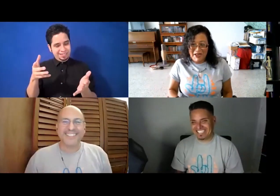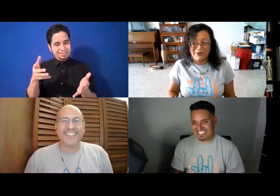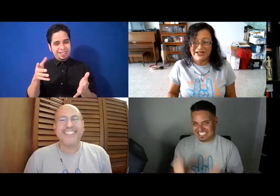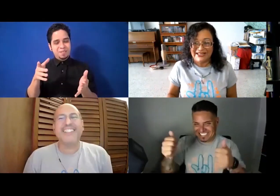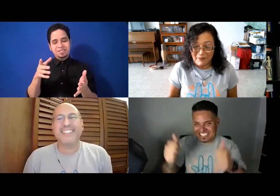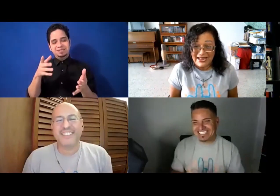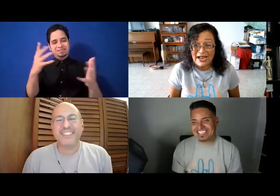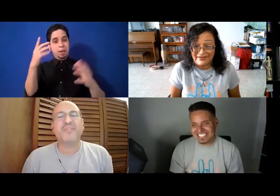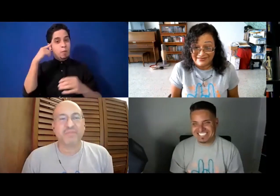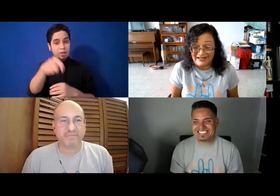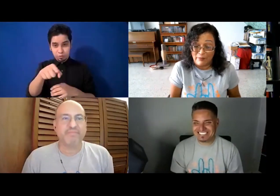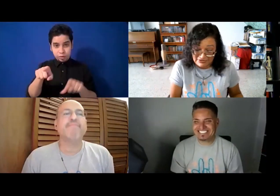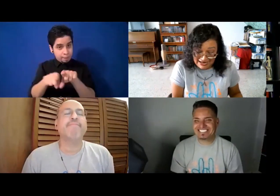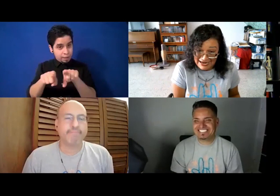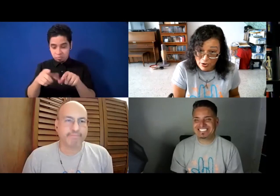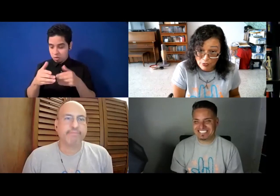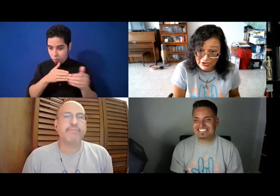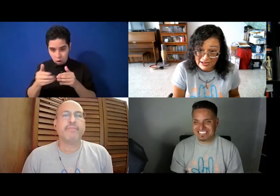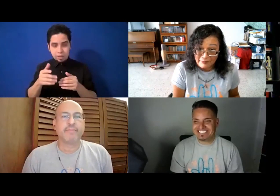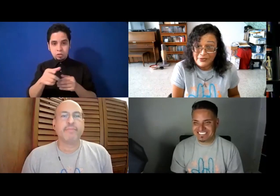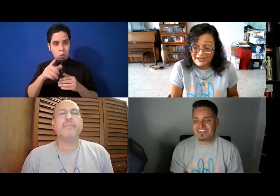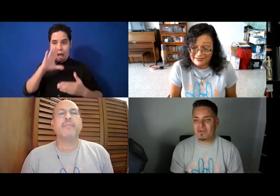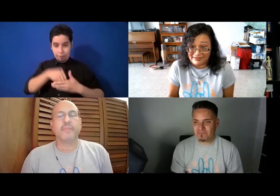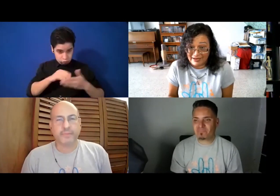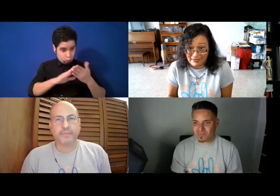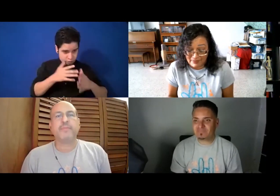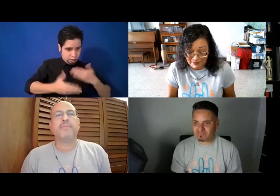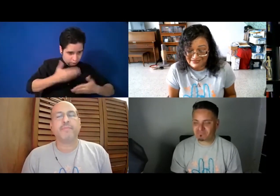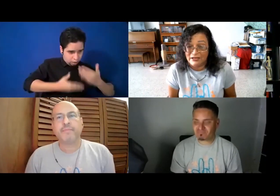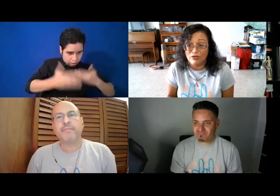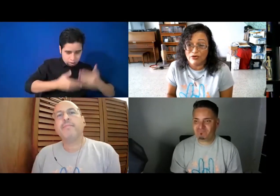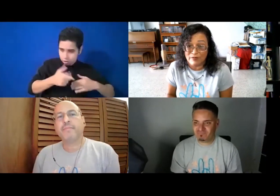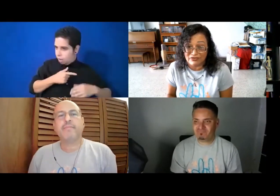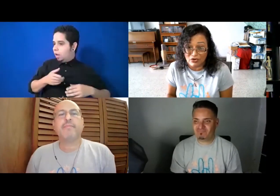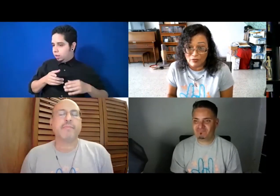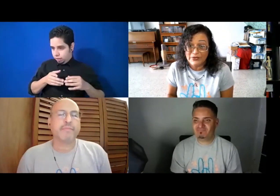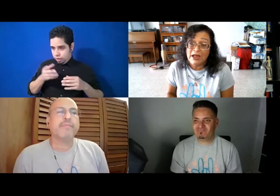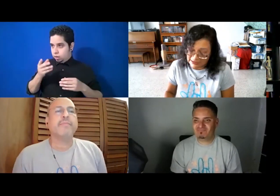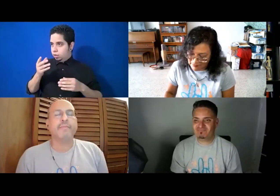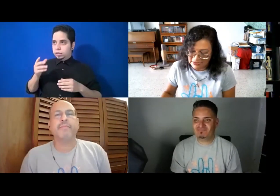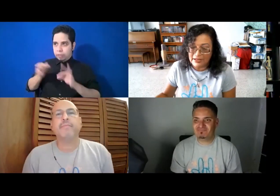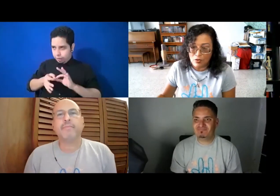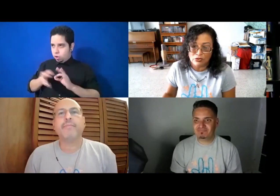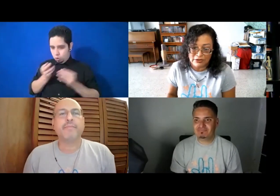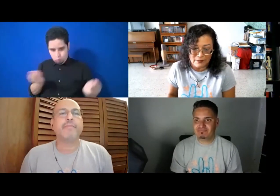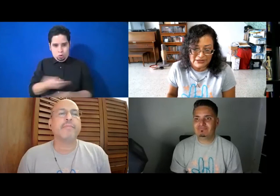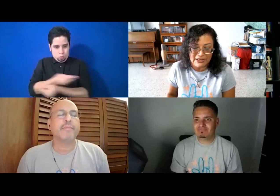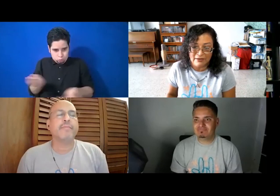porque también a pesar de que estás en la comunidad, estás pasando información a través de otro intérprete